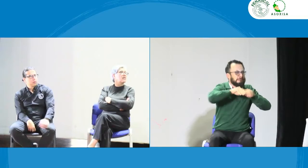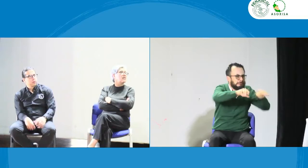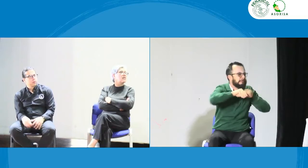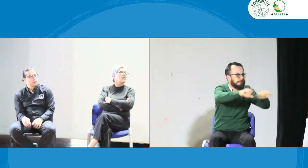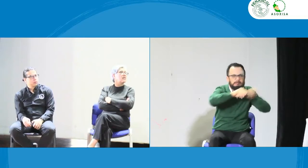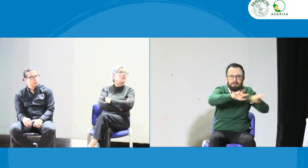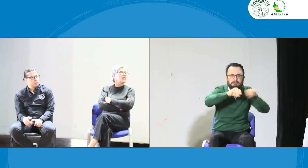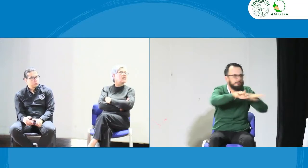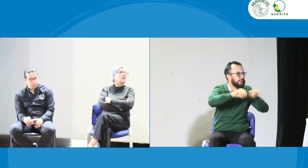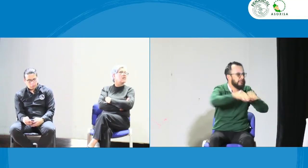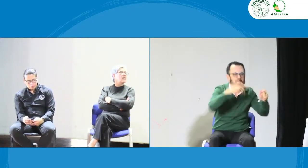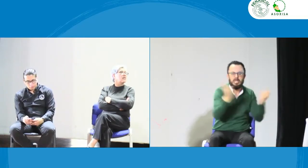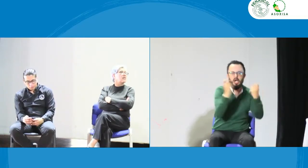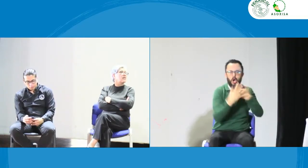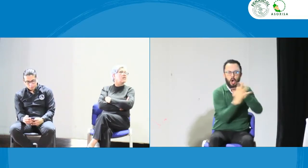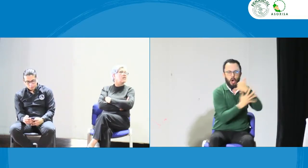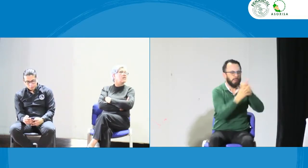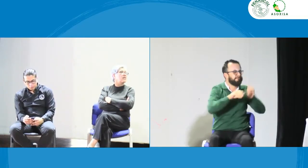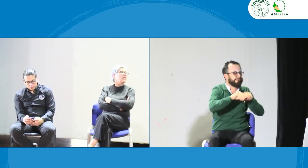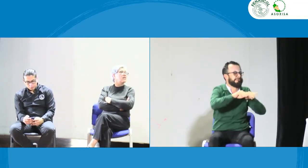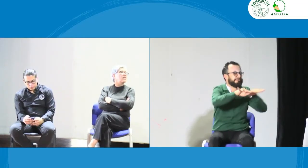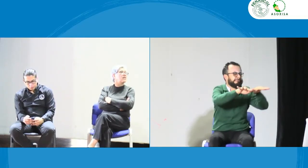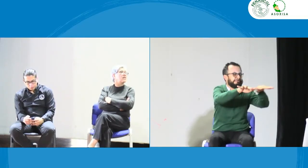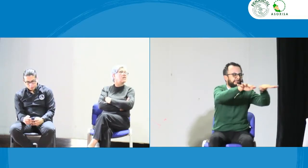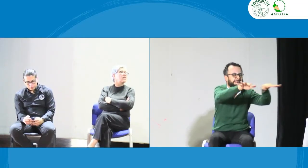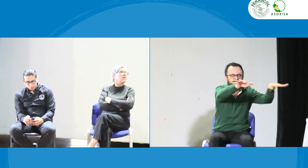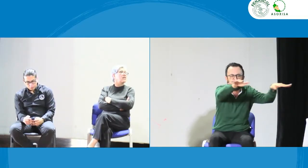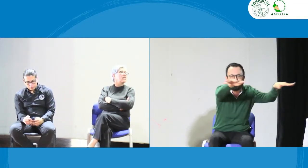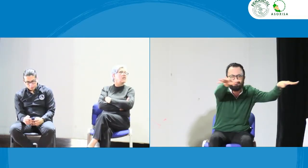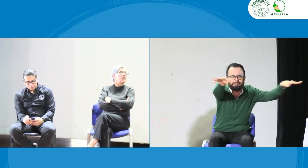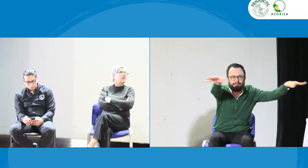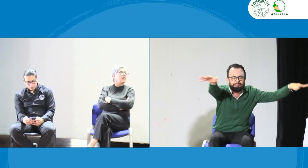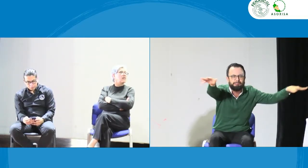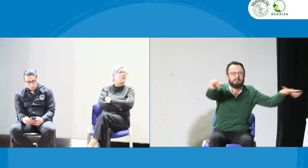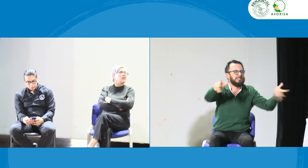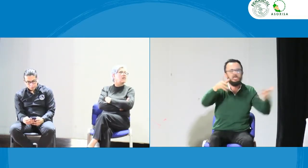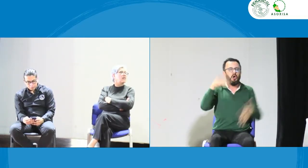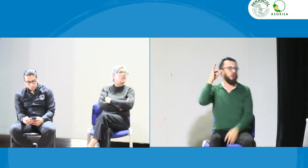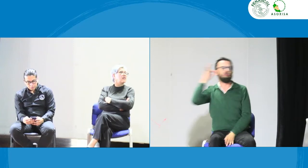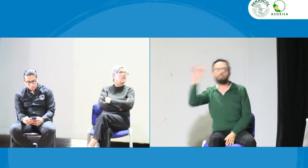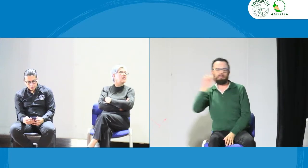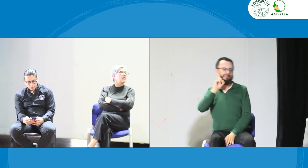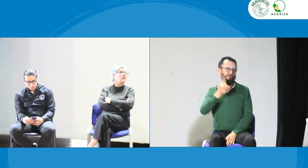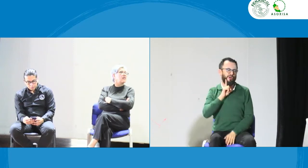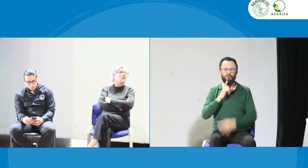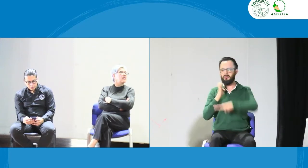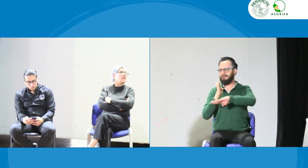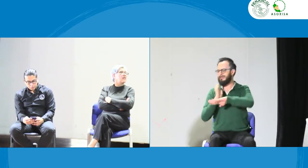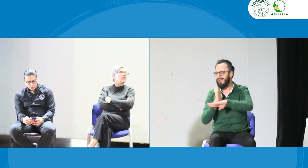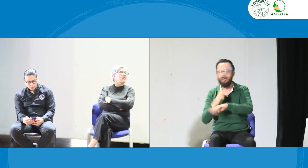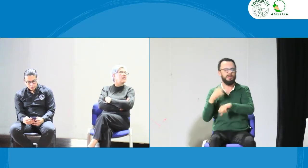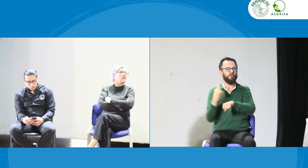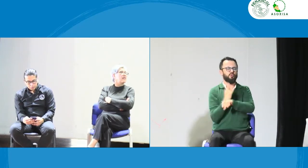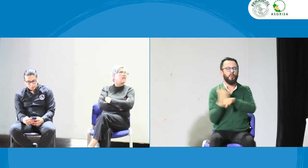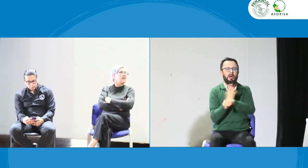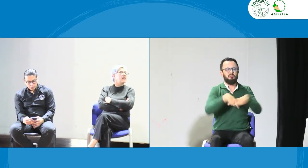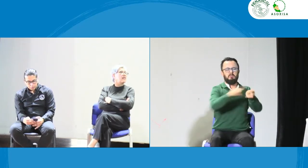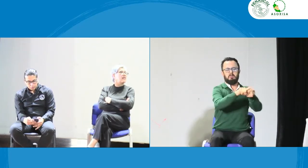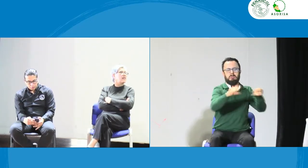la enseñanza y la apropiación de este código de ética en todos los espacios, con personas hordas, con personas oyentes,